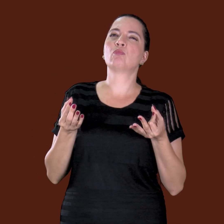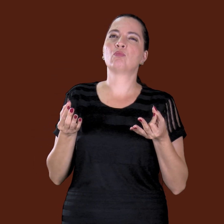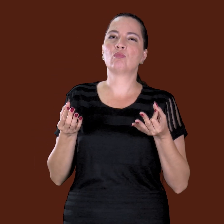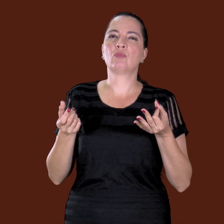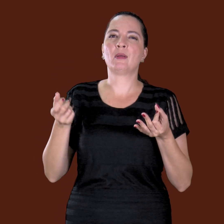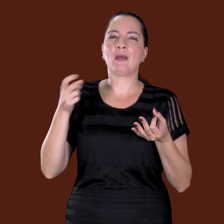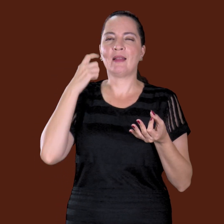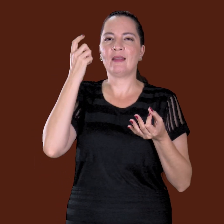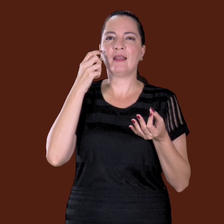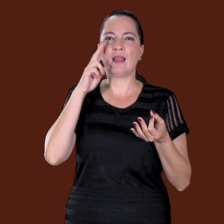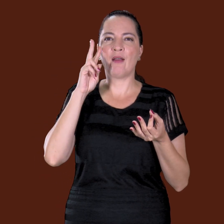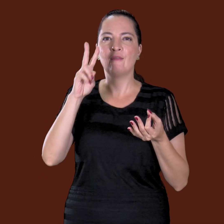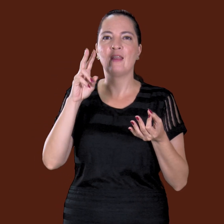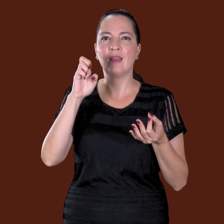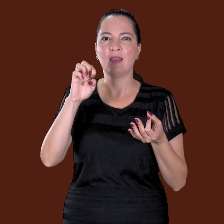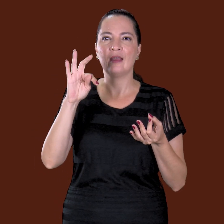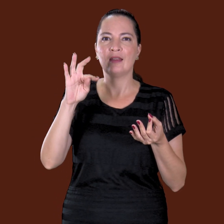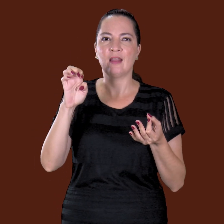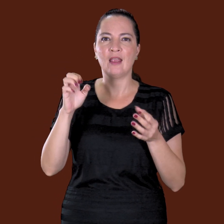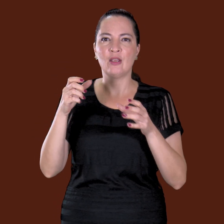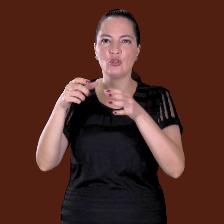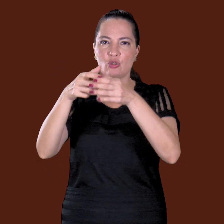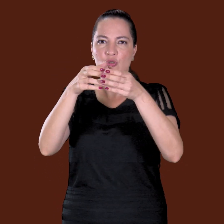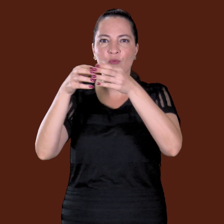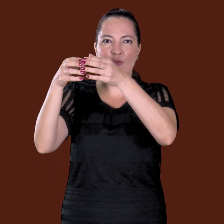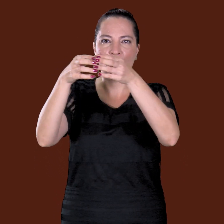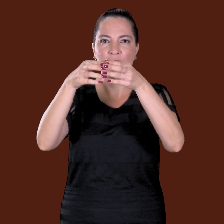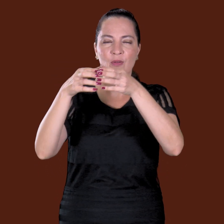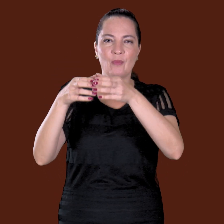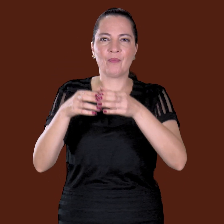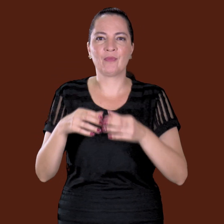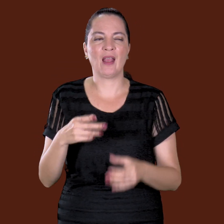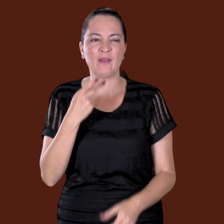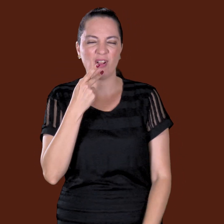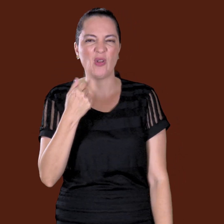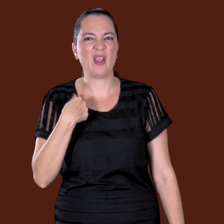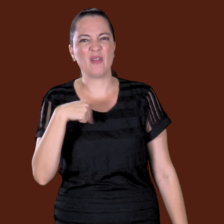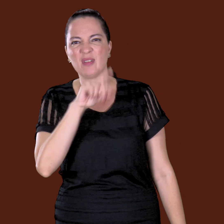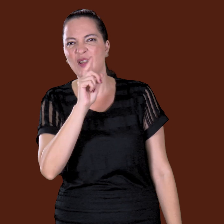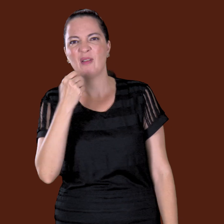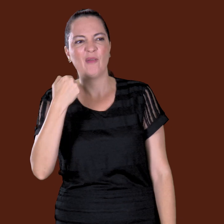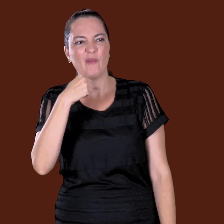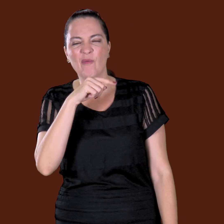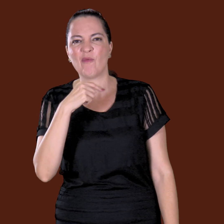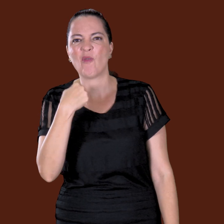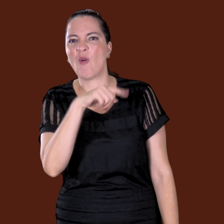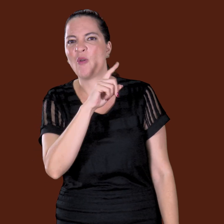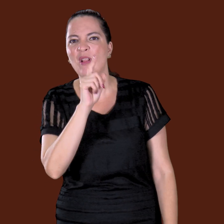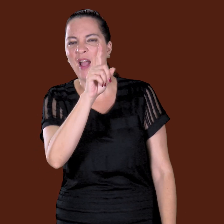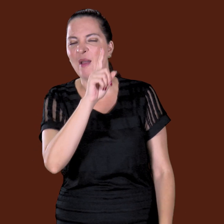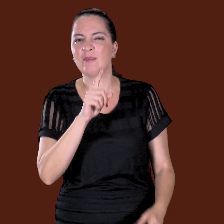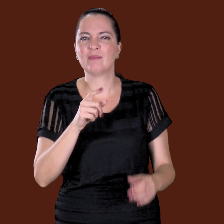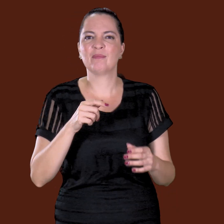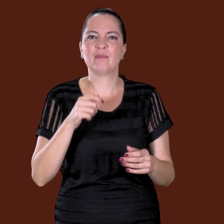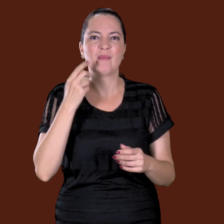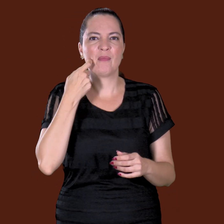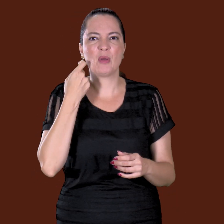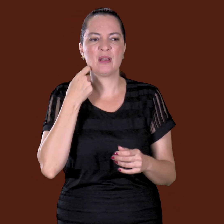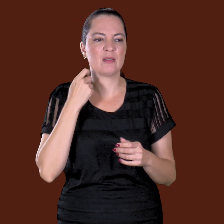não, vamos mentalizar. Não vai mentalizar nada, eu vou pescar. Ele pegou a avalia e foi pro Rio Formoso pescar, perto. Ele